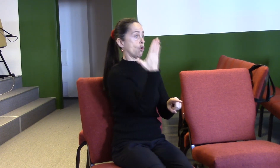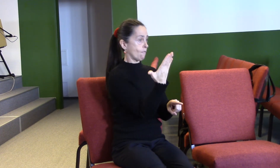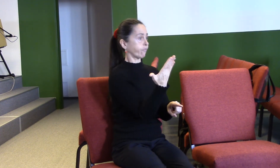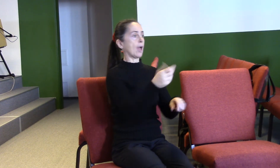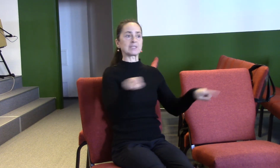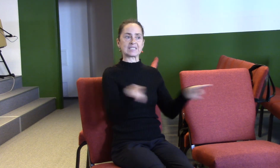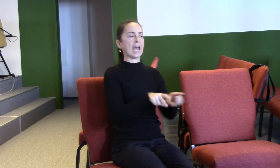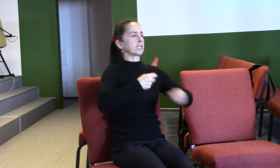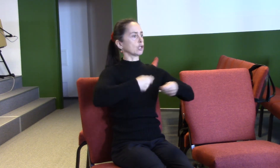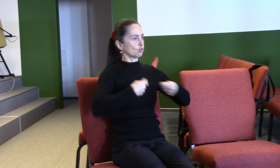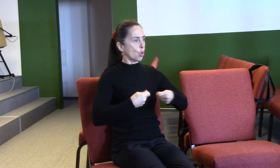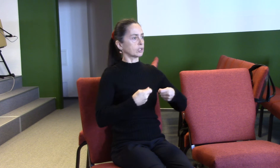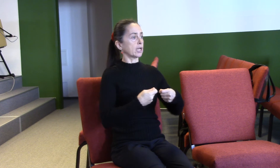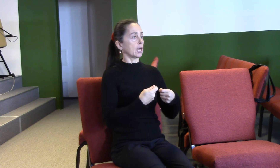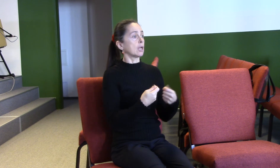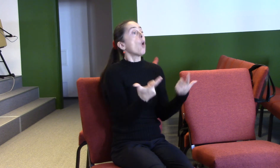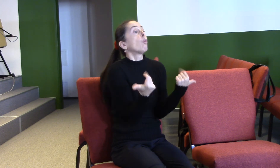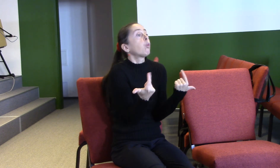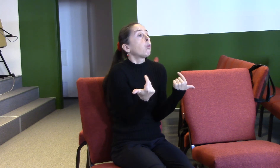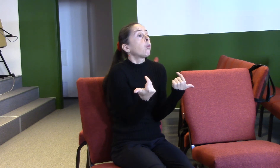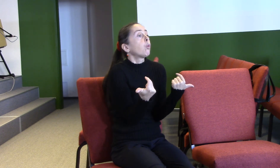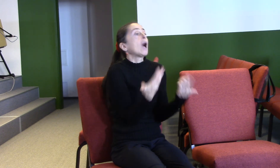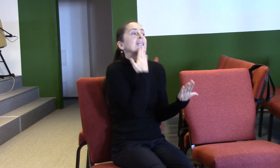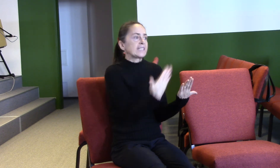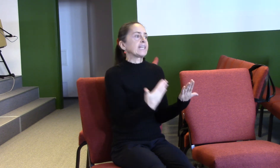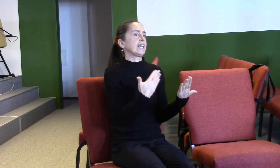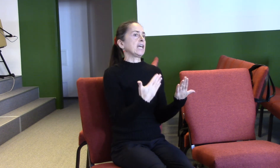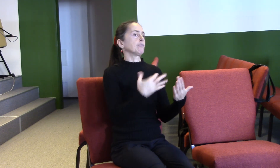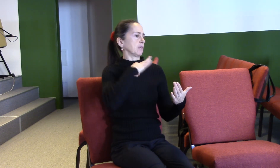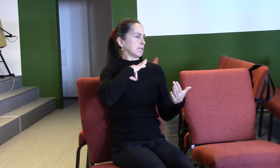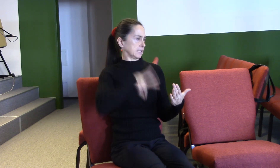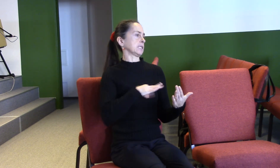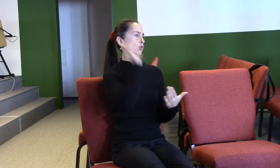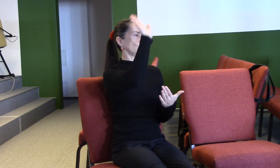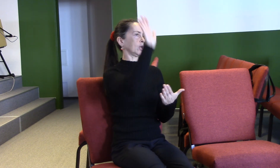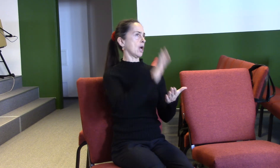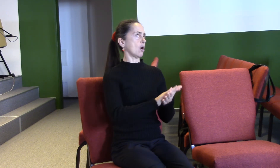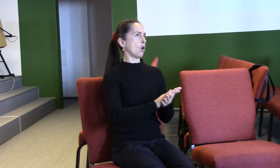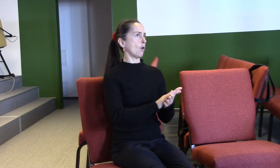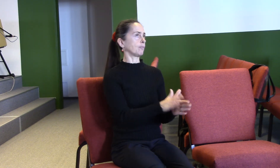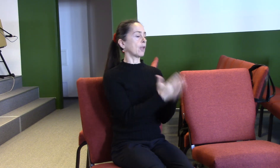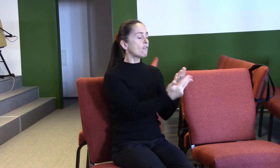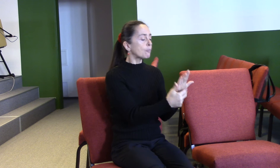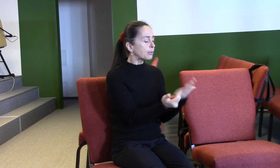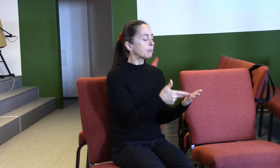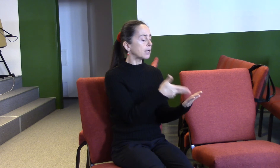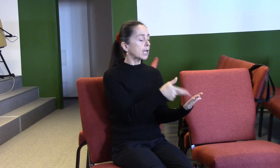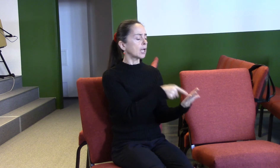svém synu. A pomocí tohoto zjevení, které máme v písmu, si můžeme udělat správnou představu o Bohu.